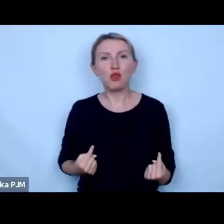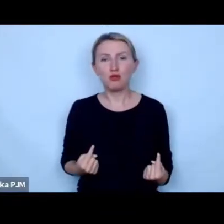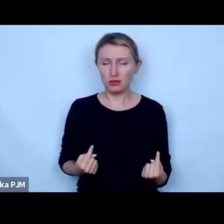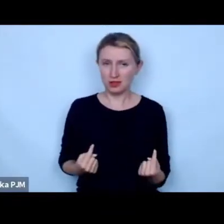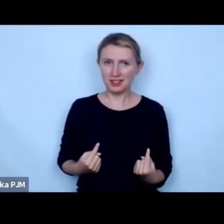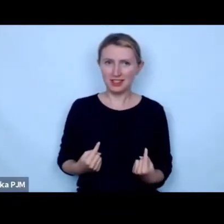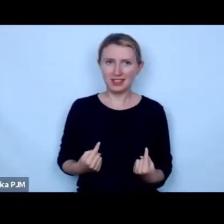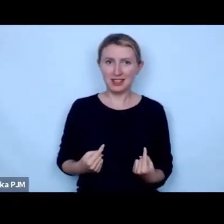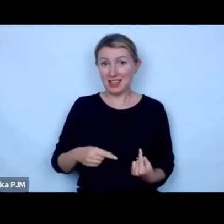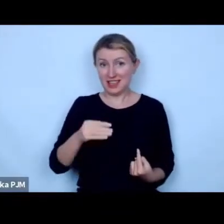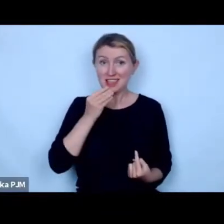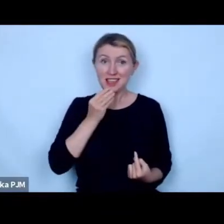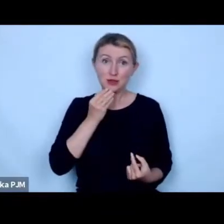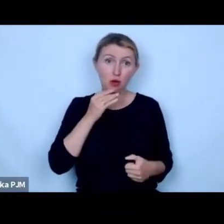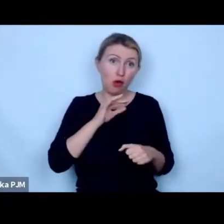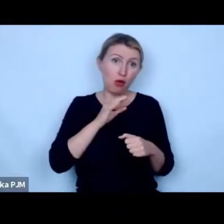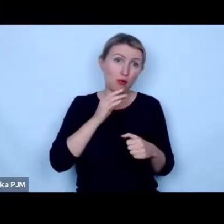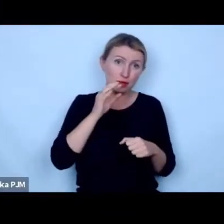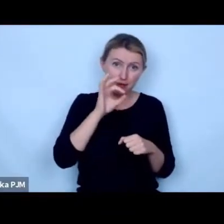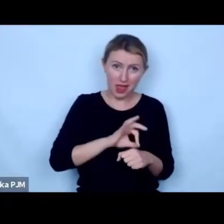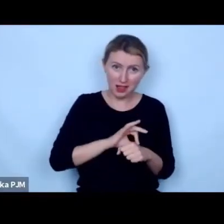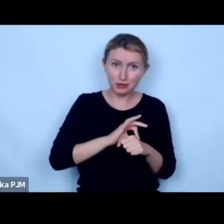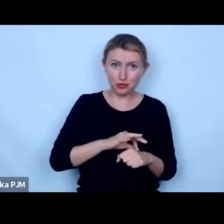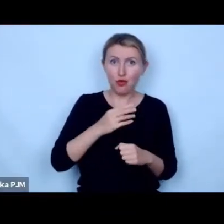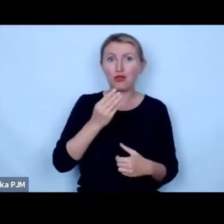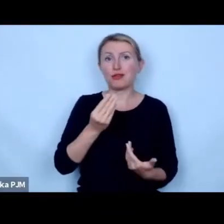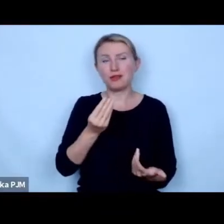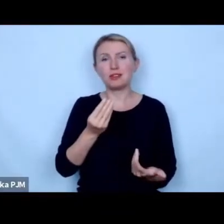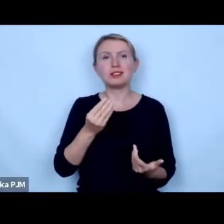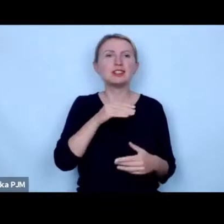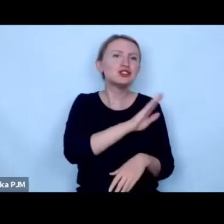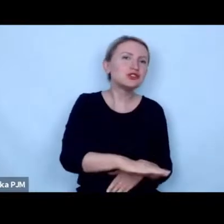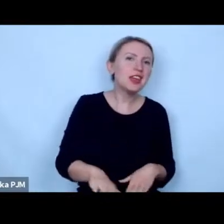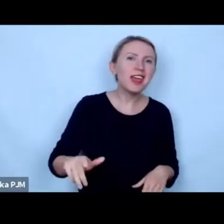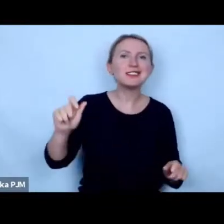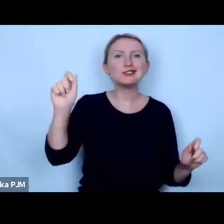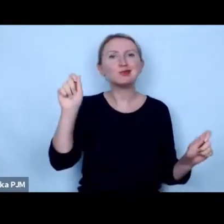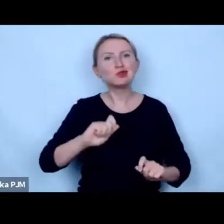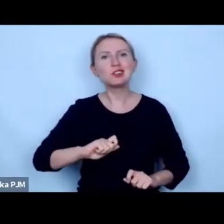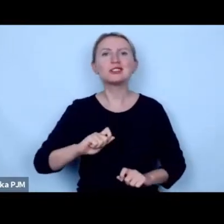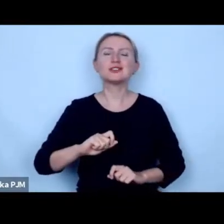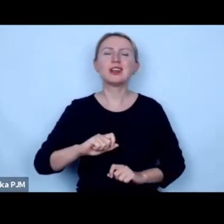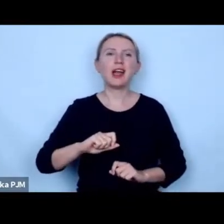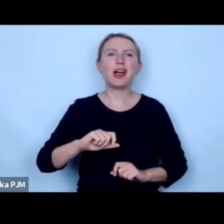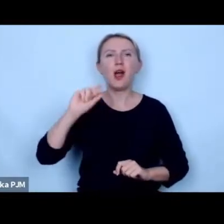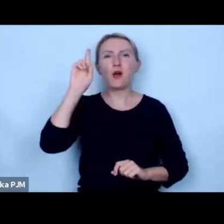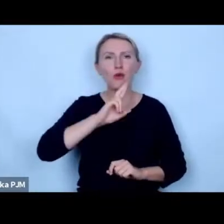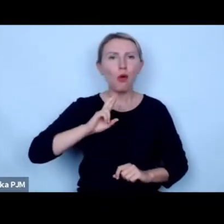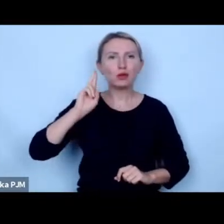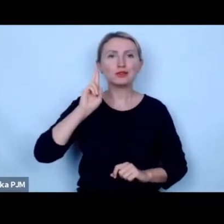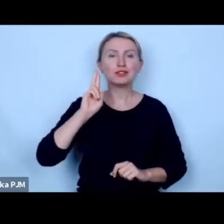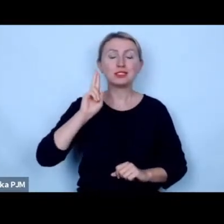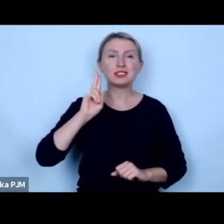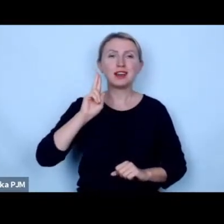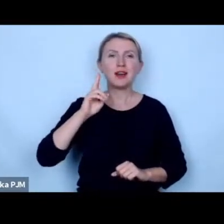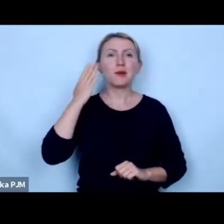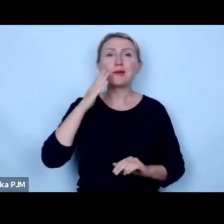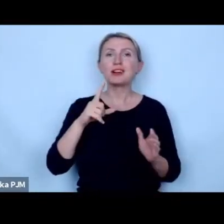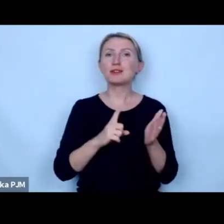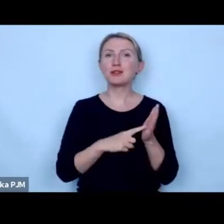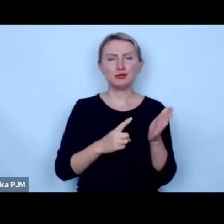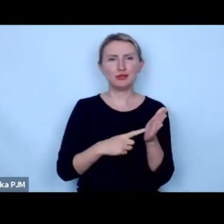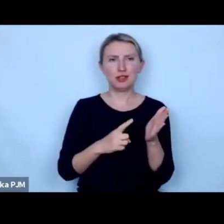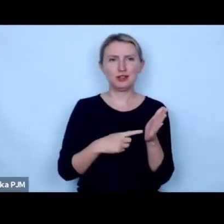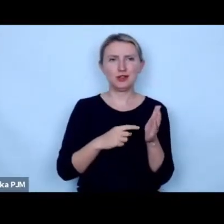jedzą świnie przyjeżdżają dzieci przyjeżdżają rodzice bardzo często się